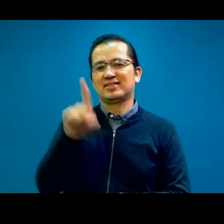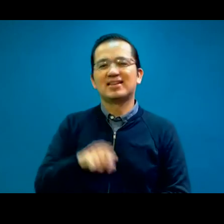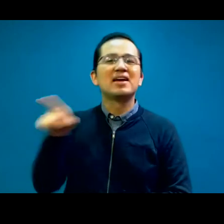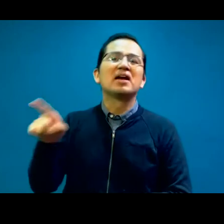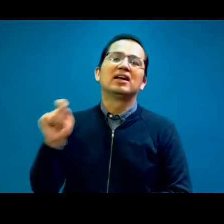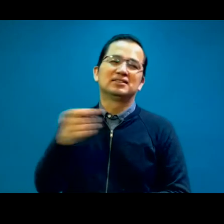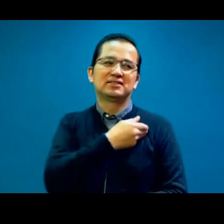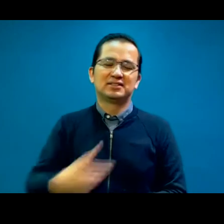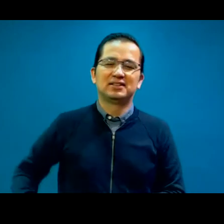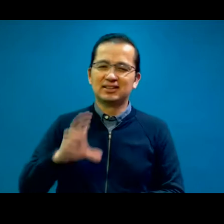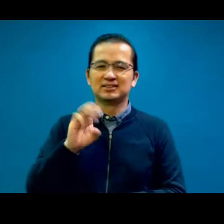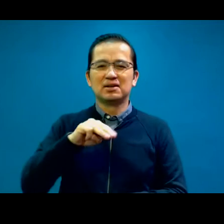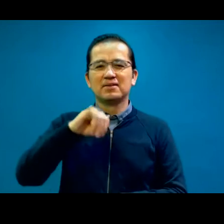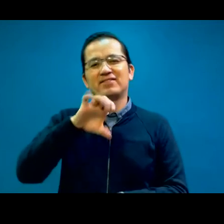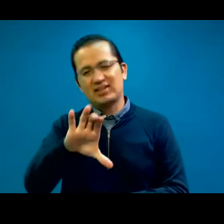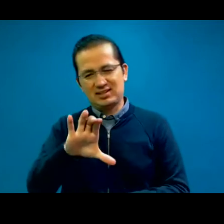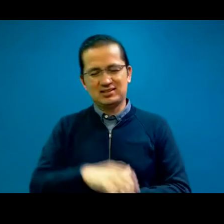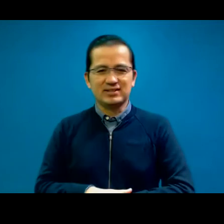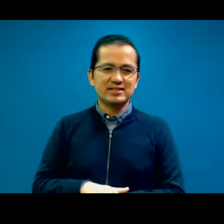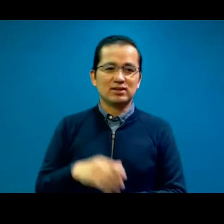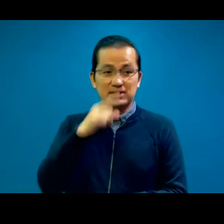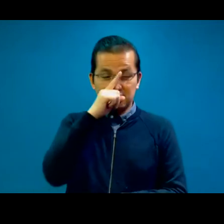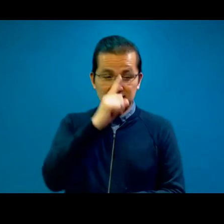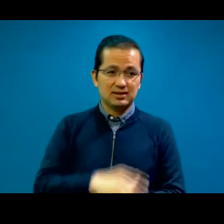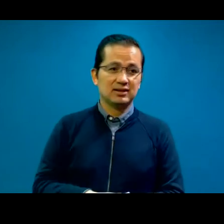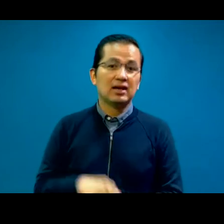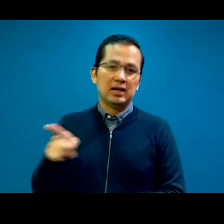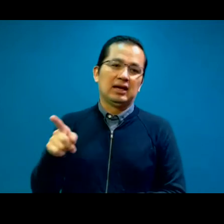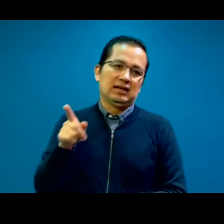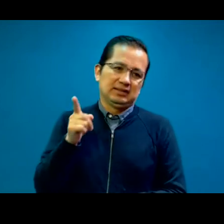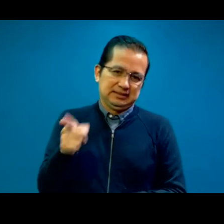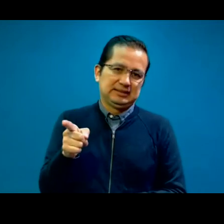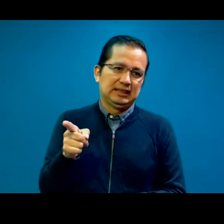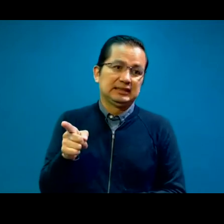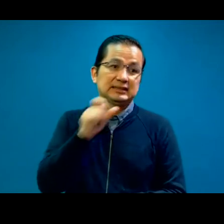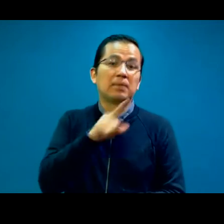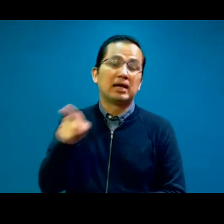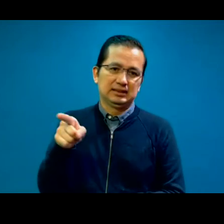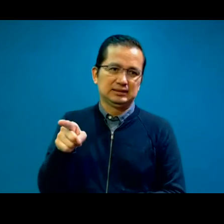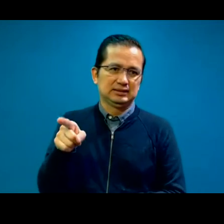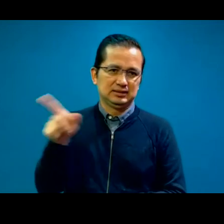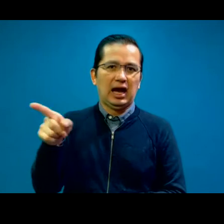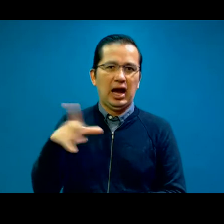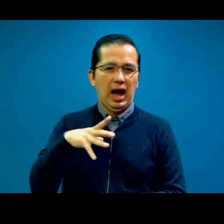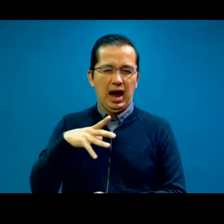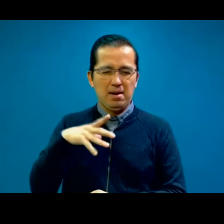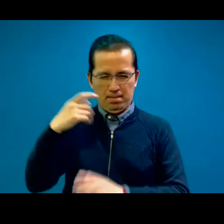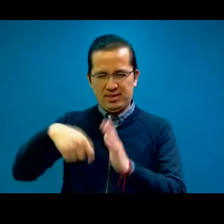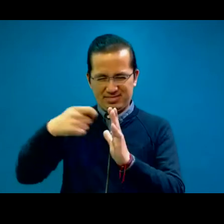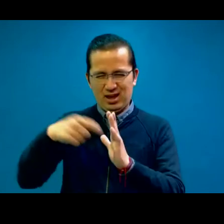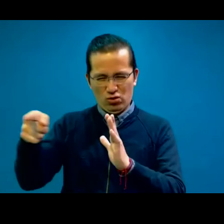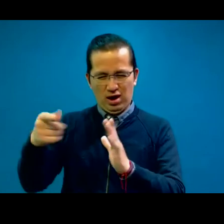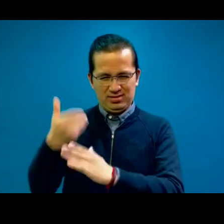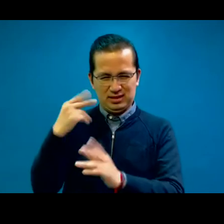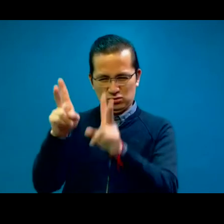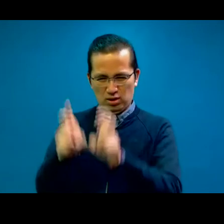de Intérpretes de Conferencias, que también, no de vacaciones, pero nos dejó un recadito. Entonces,